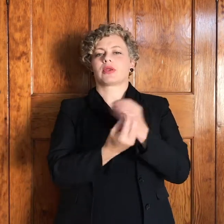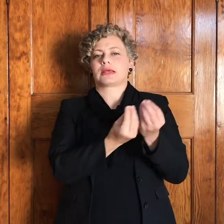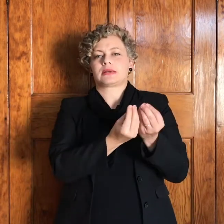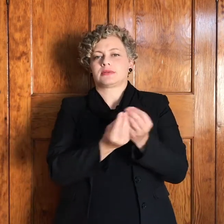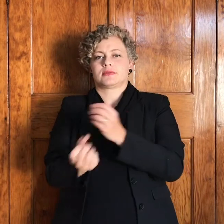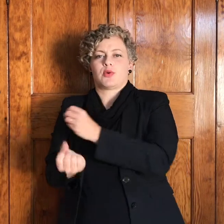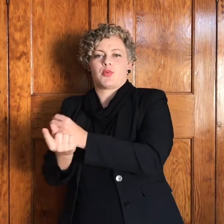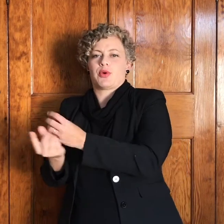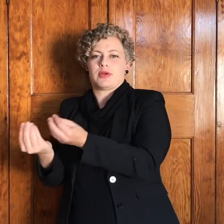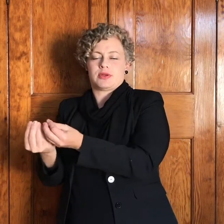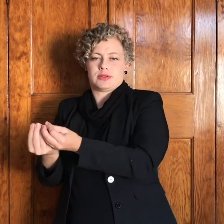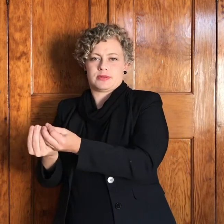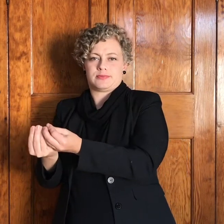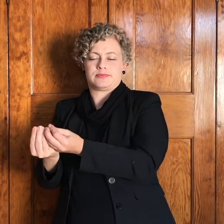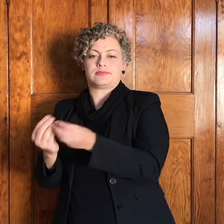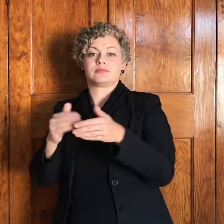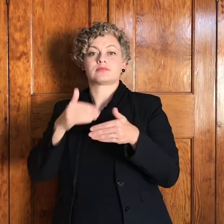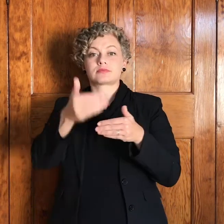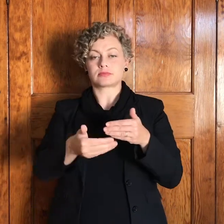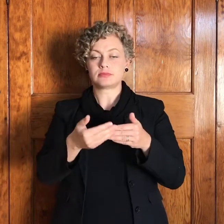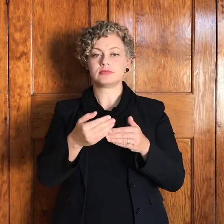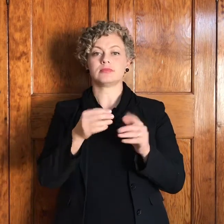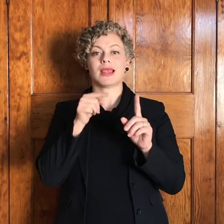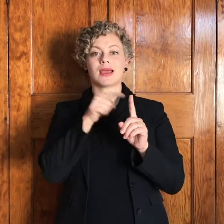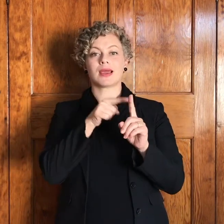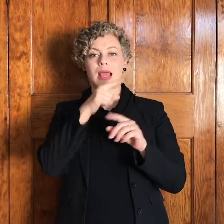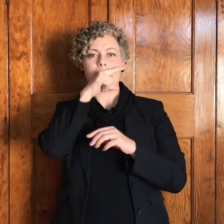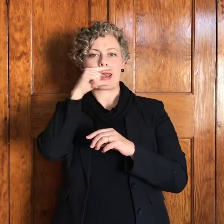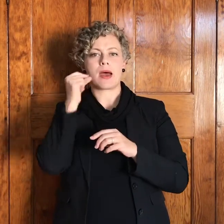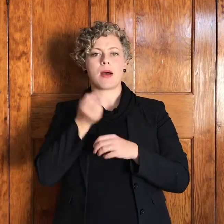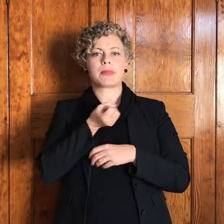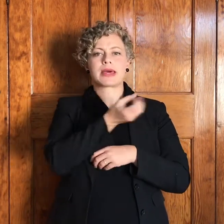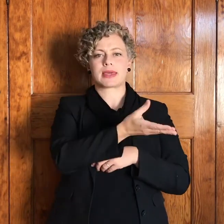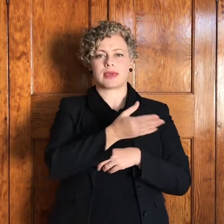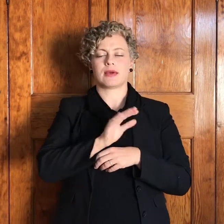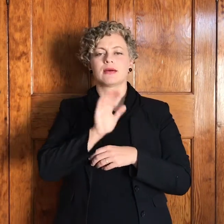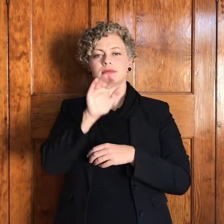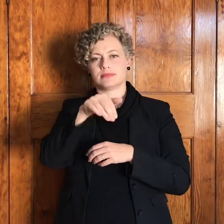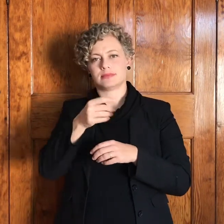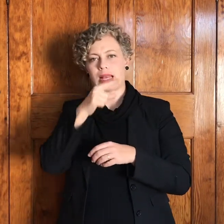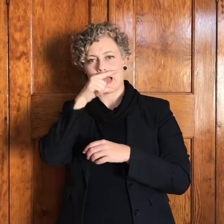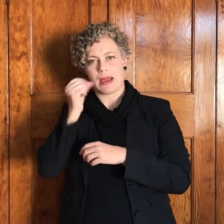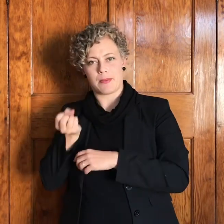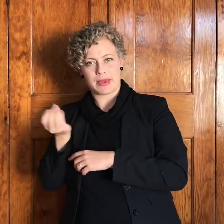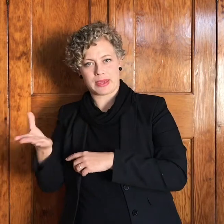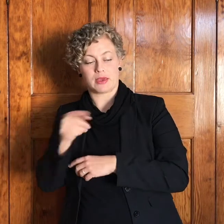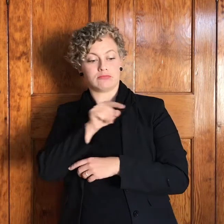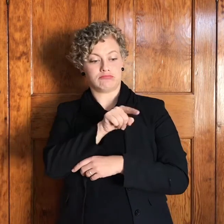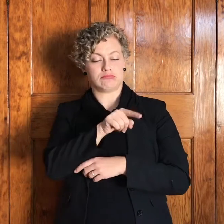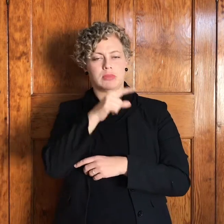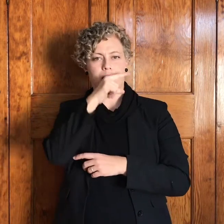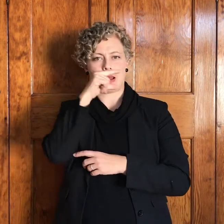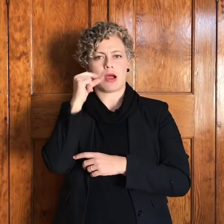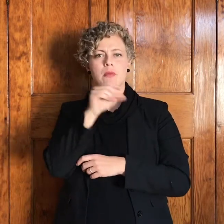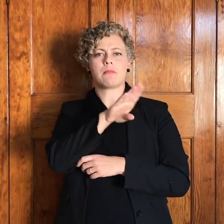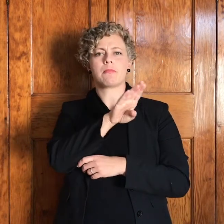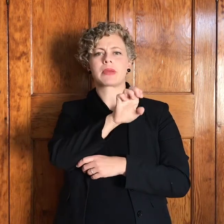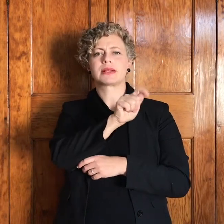een naam hy noem die een betel jy sê het ook ons skryf betel en